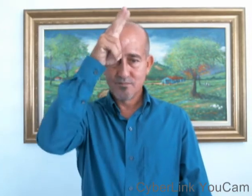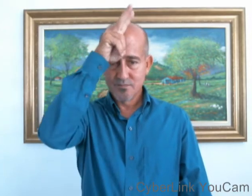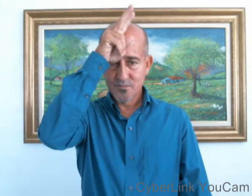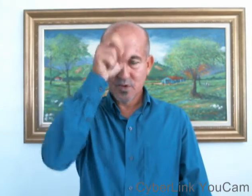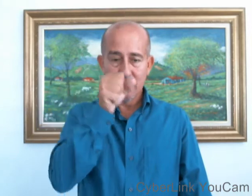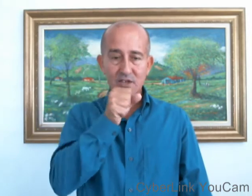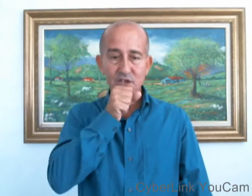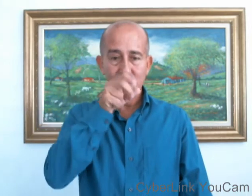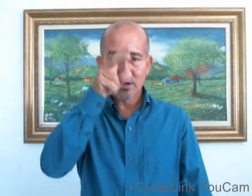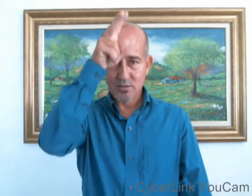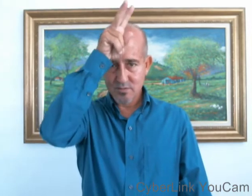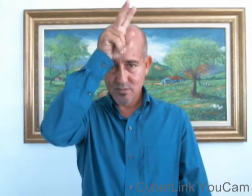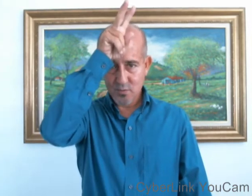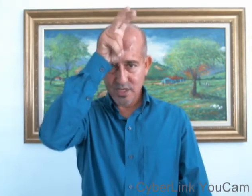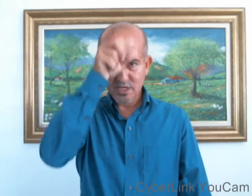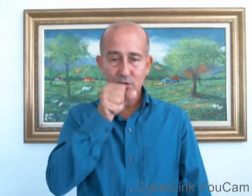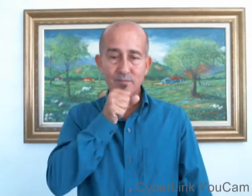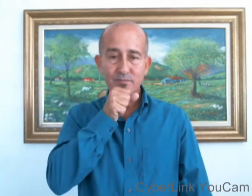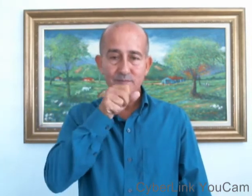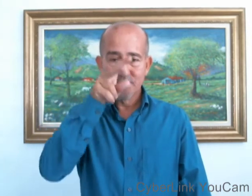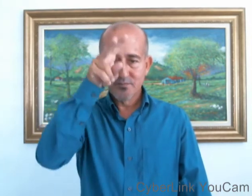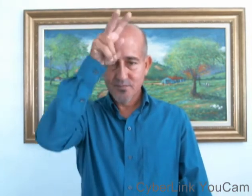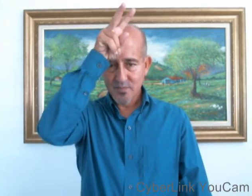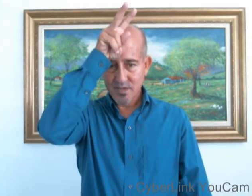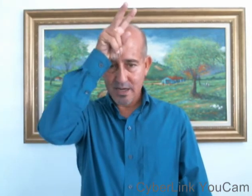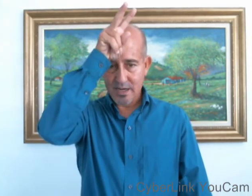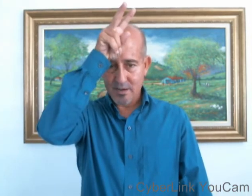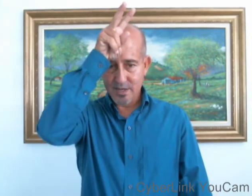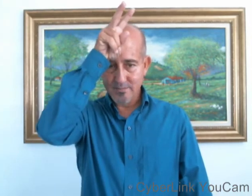Esto es la chiva y los cuernitos. La cabra.